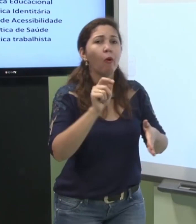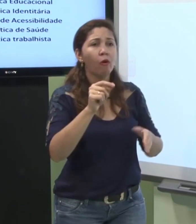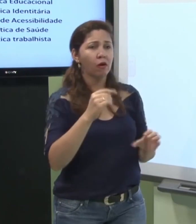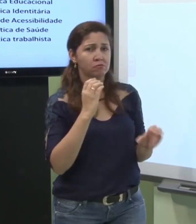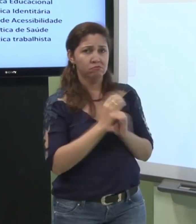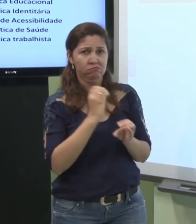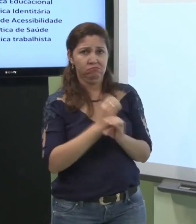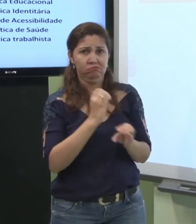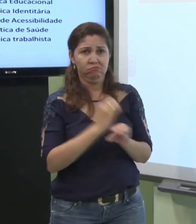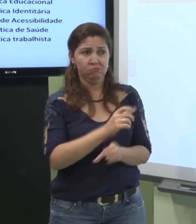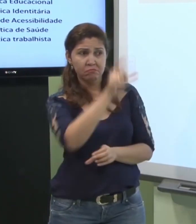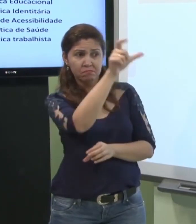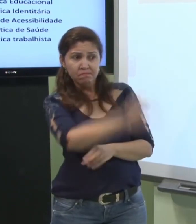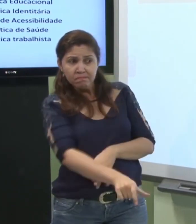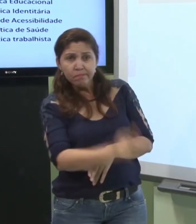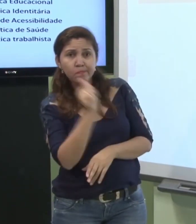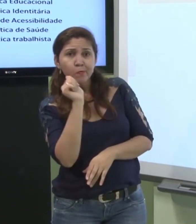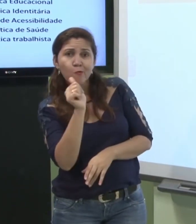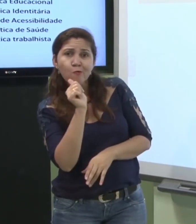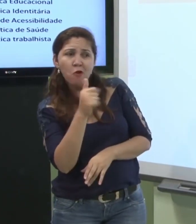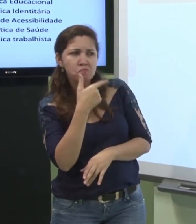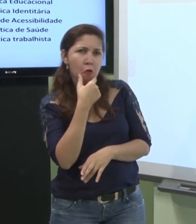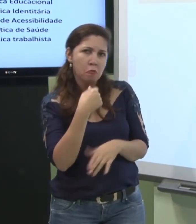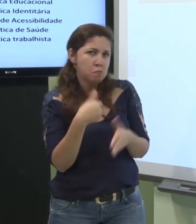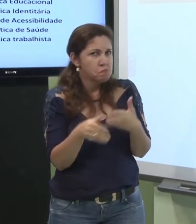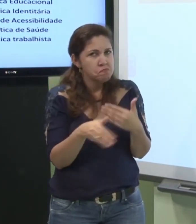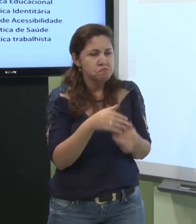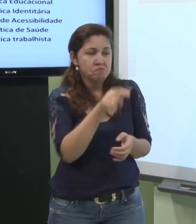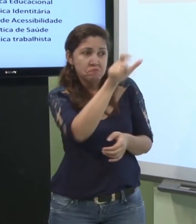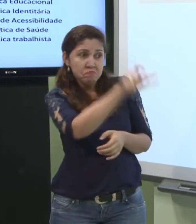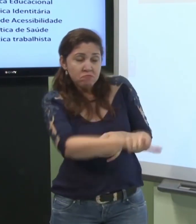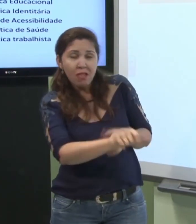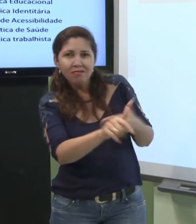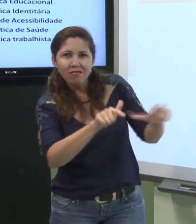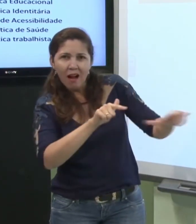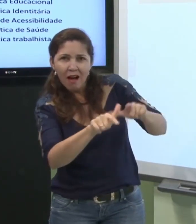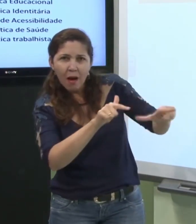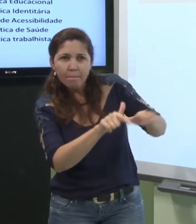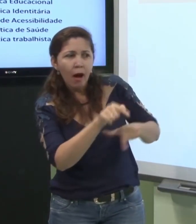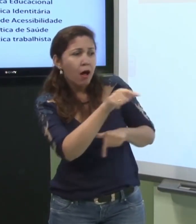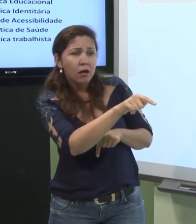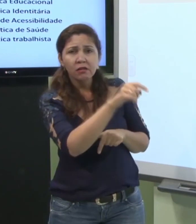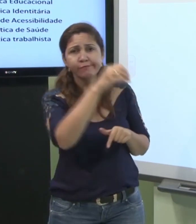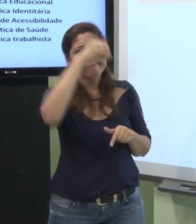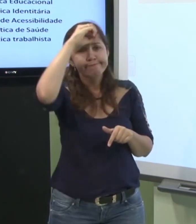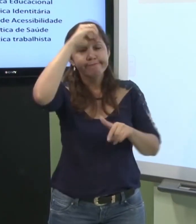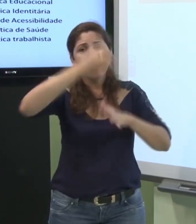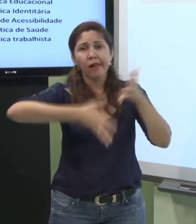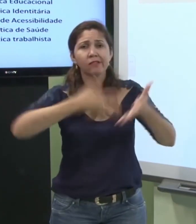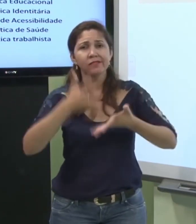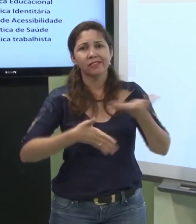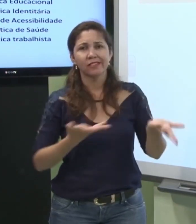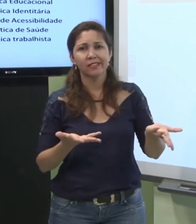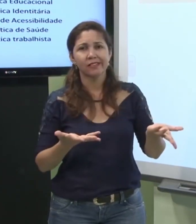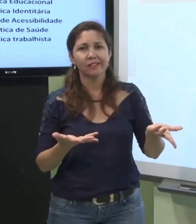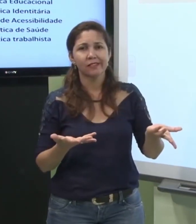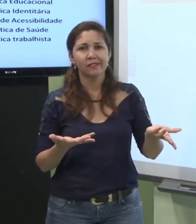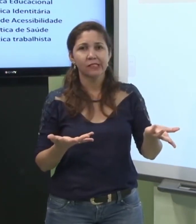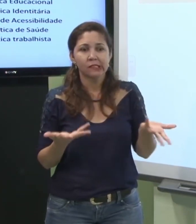chegamos lá nós não conseguimos comunicar com o vendedor ou a vendedora porque eles não sabem língua de sinais